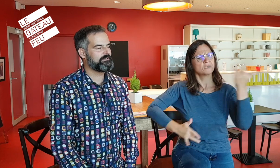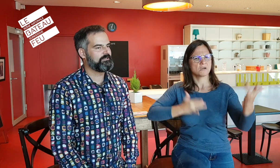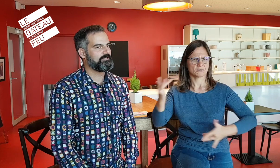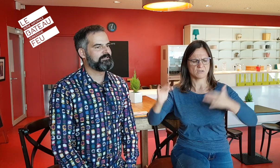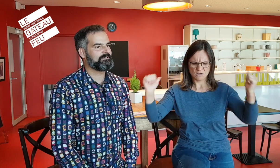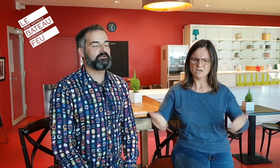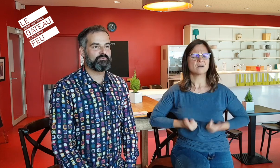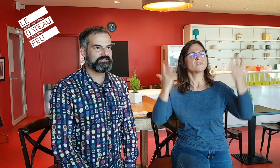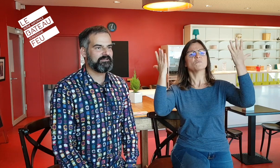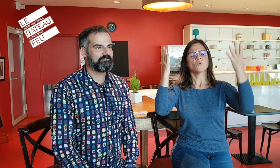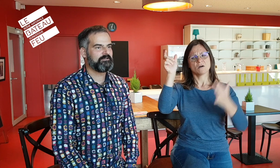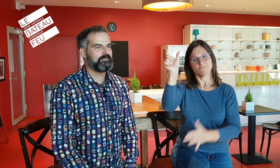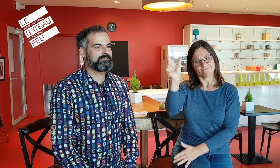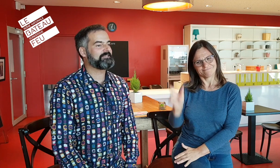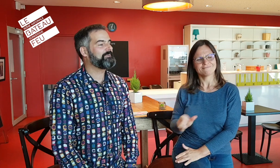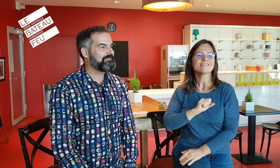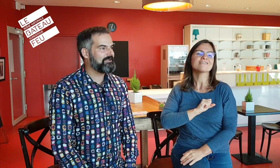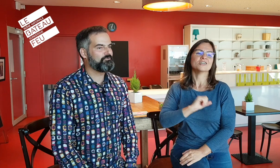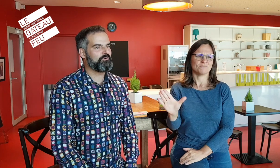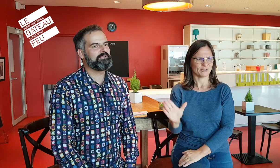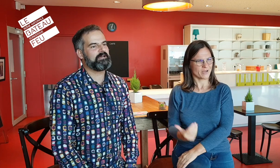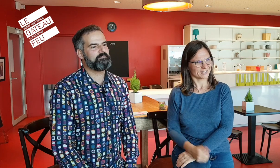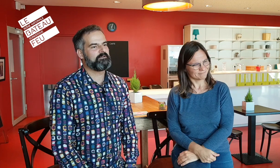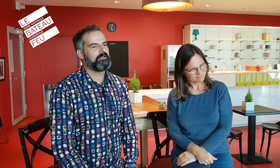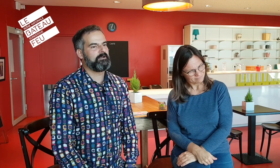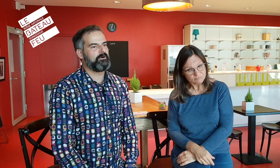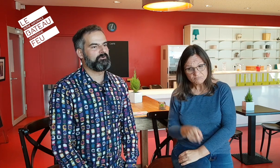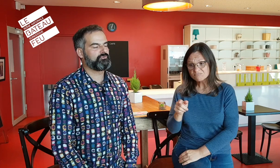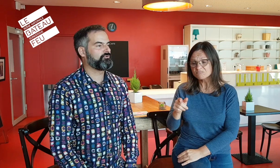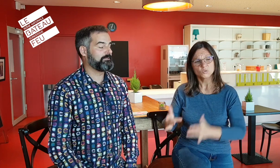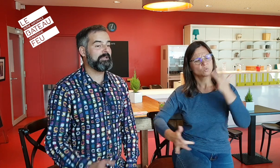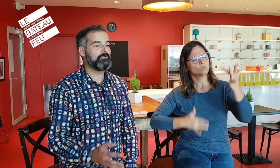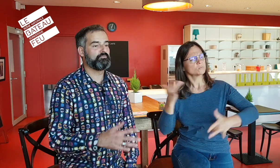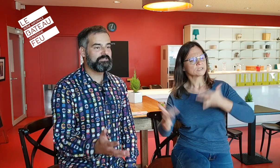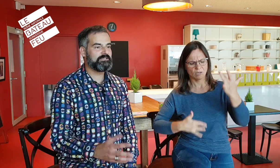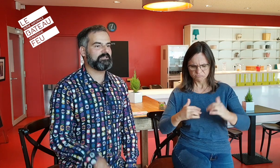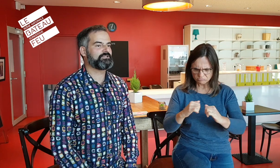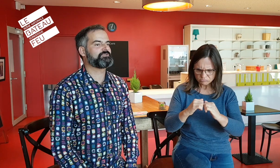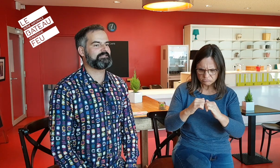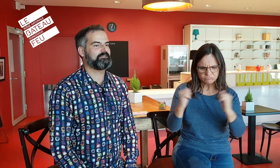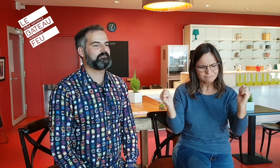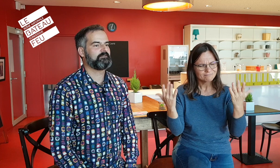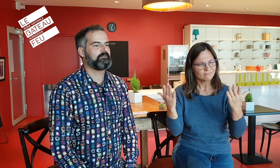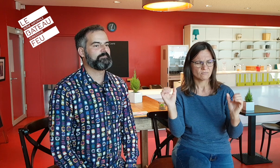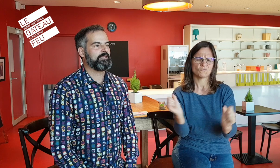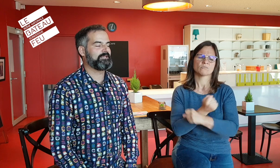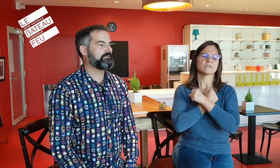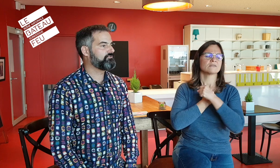C'est un concert, c'est un spectacle formidable qui mêle musique et chants-signes et qui est une